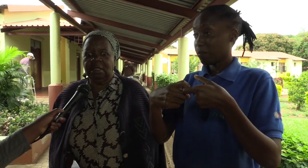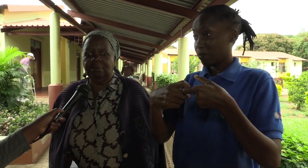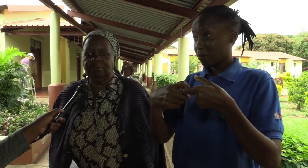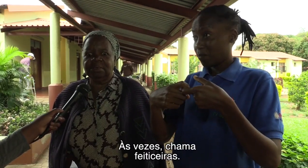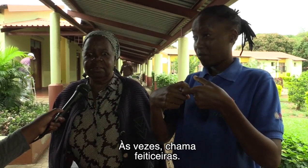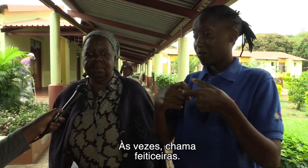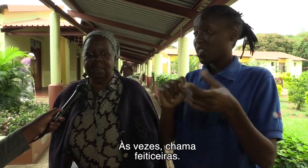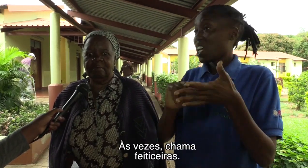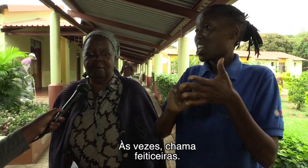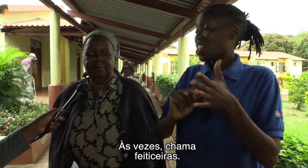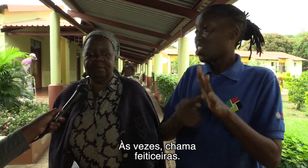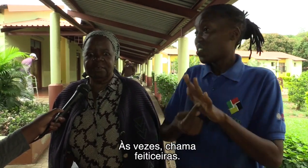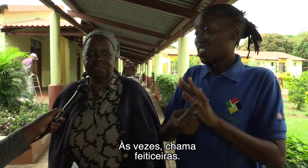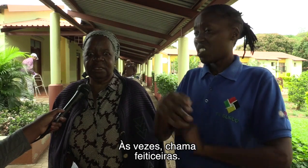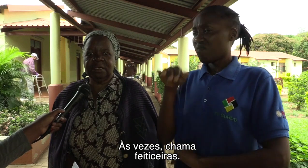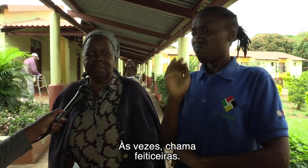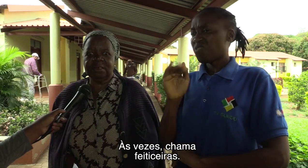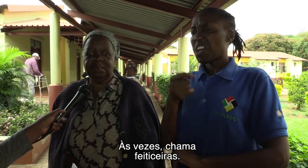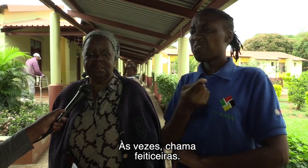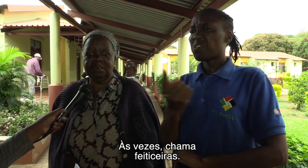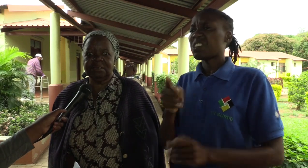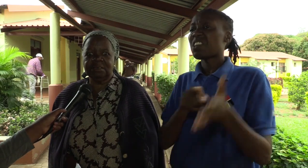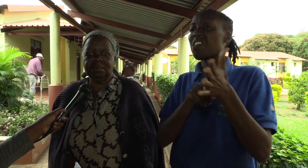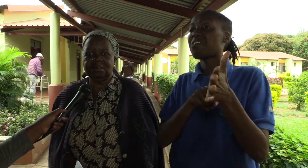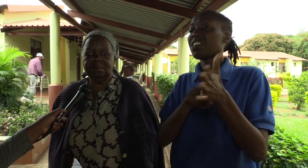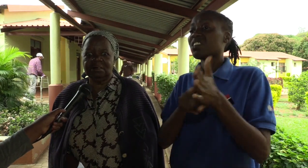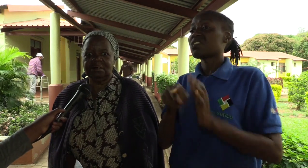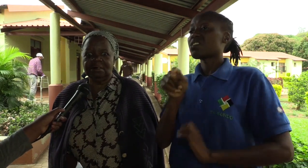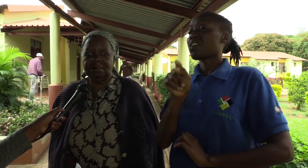Às vezes, chamam a feiticeiras